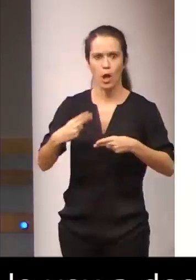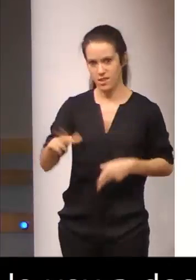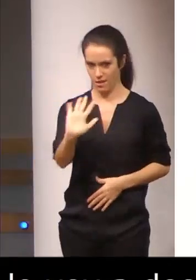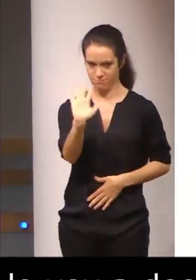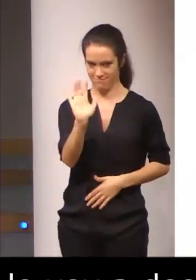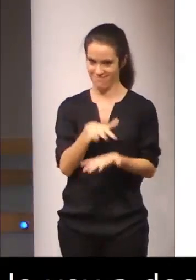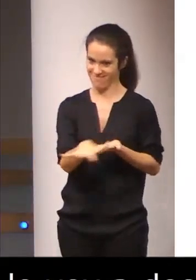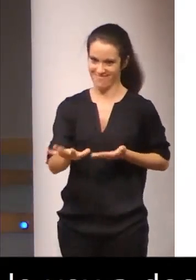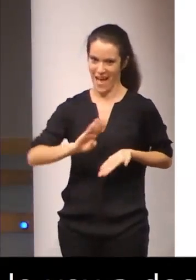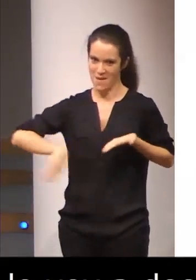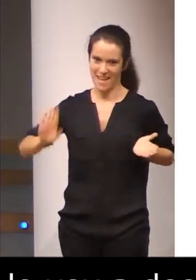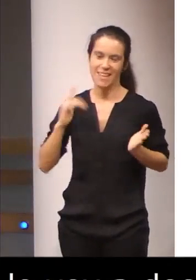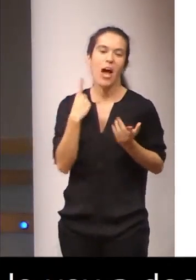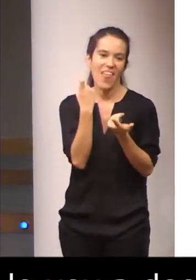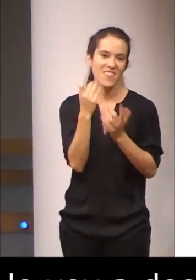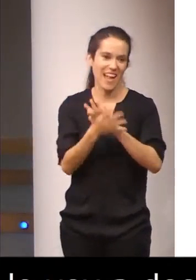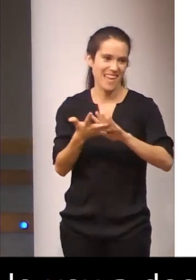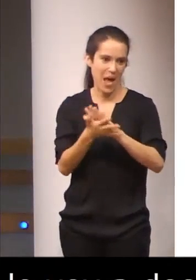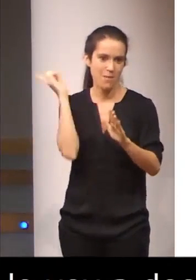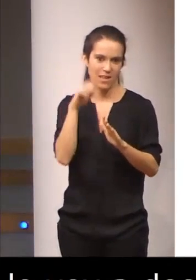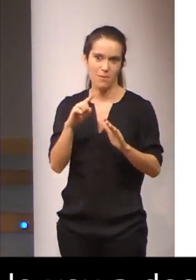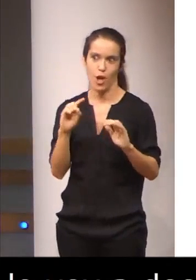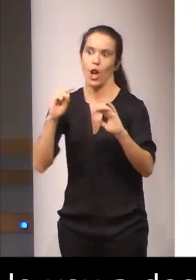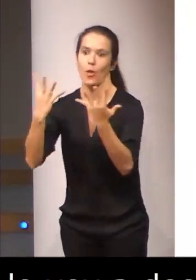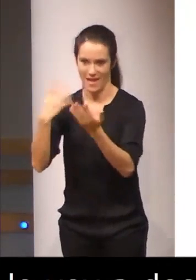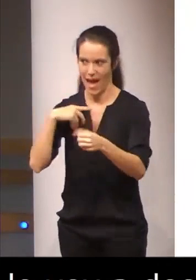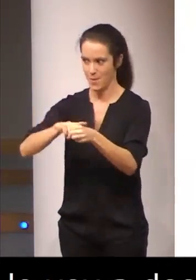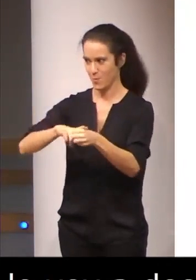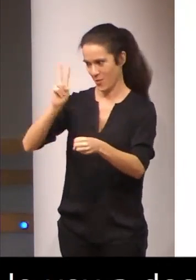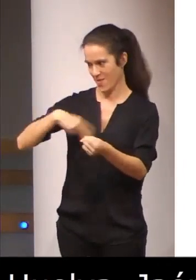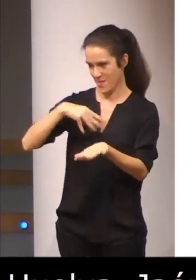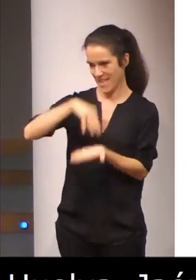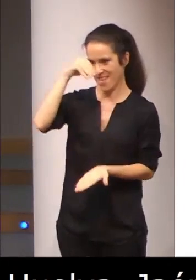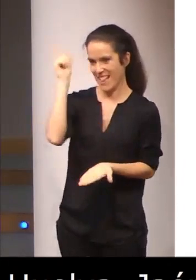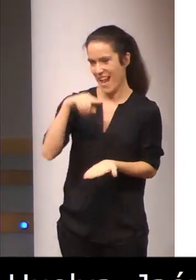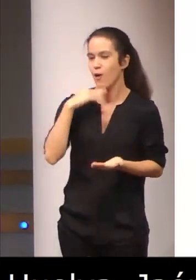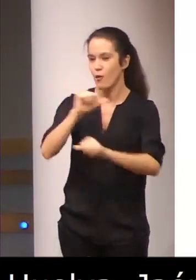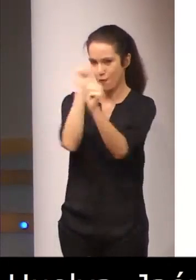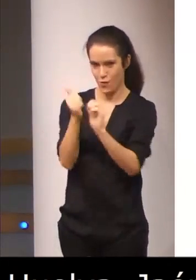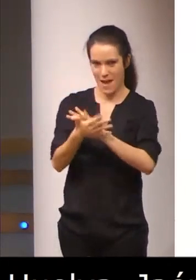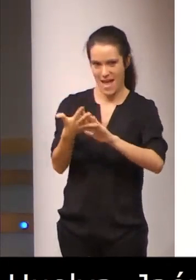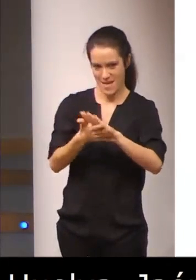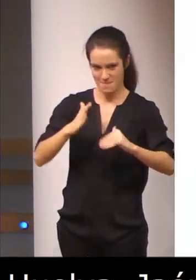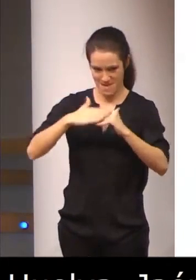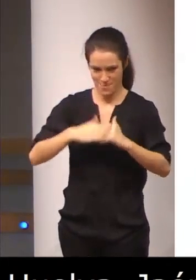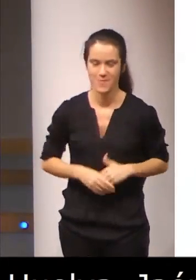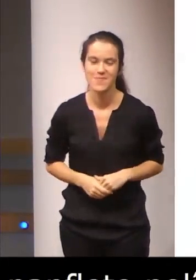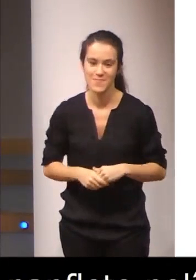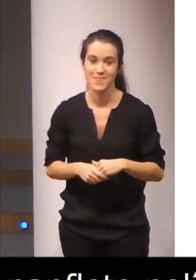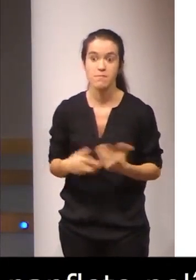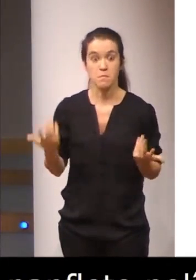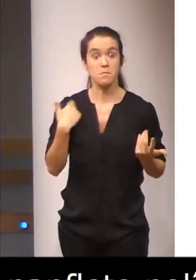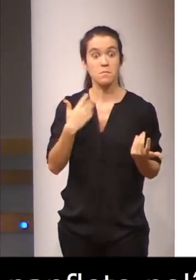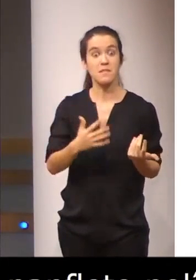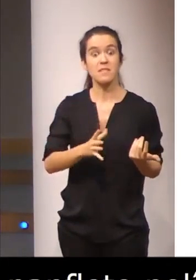había que hablar de la novena provincia, por decirlo de alguna manera. Es impresionante